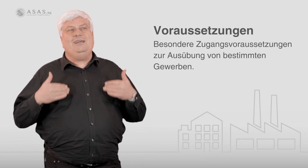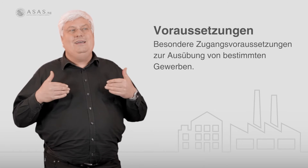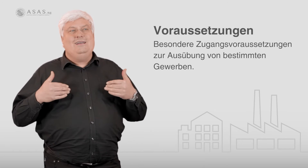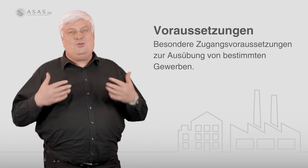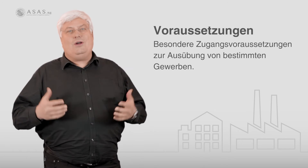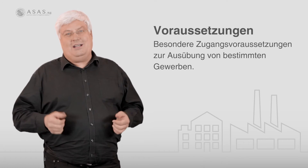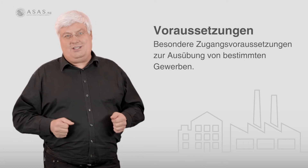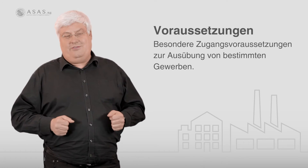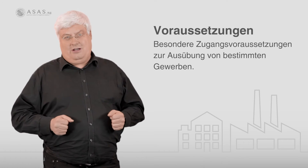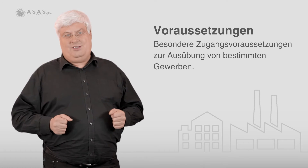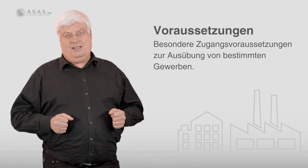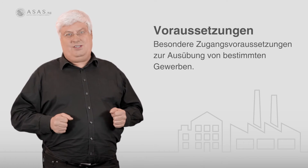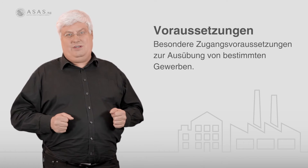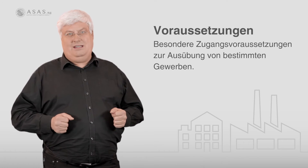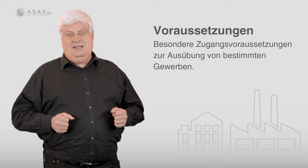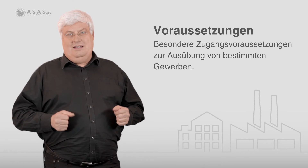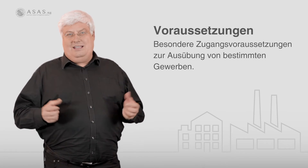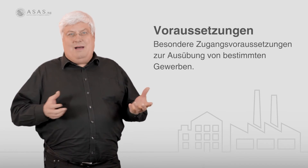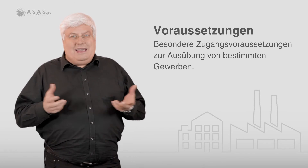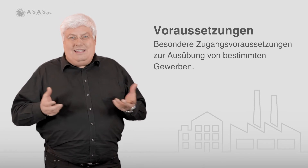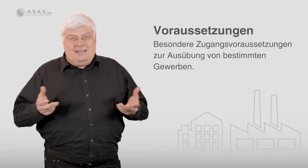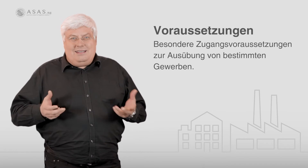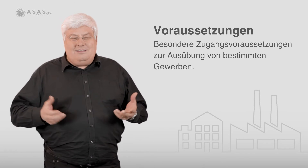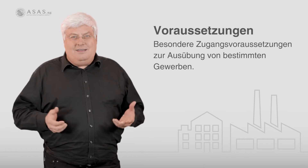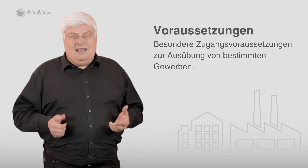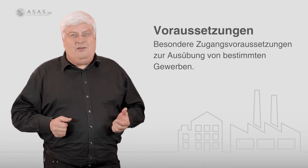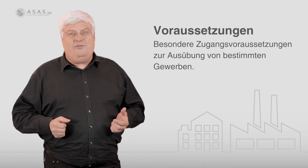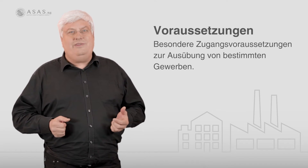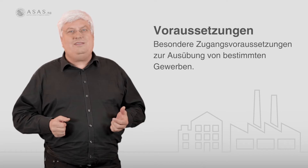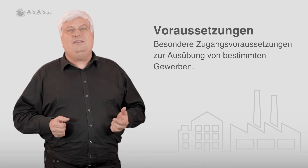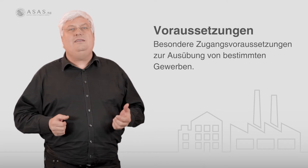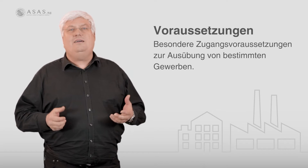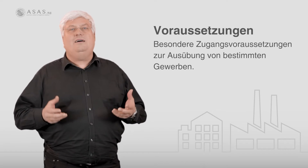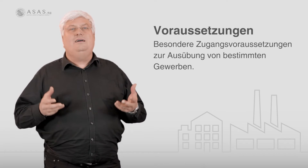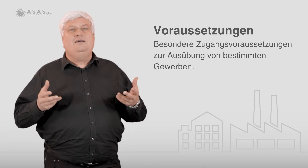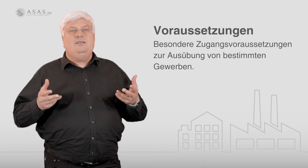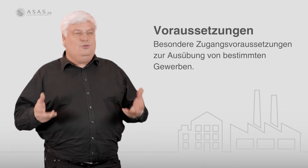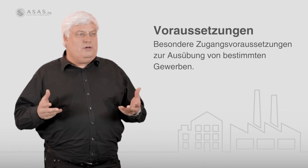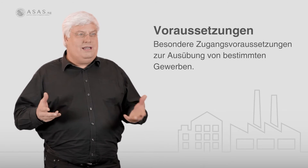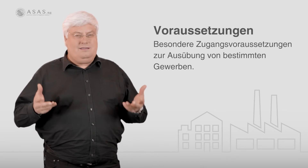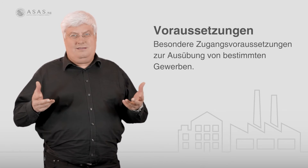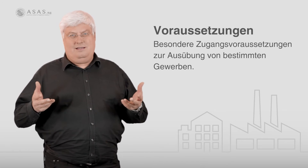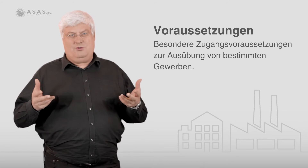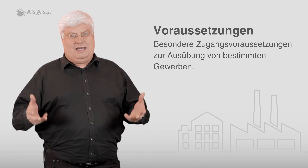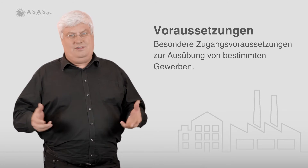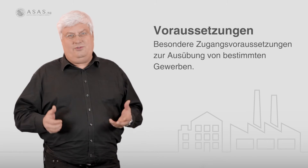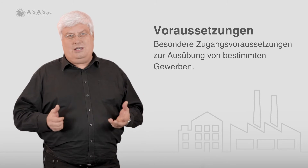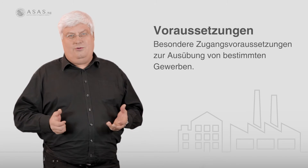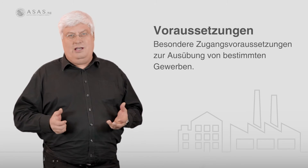Zugangsvoraussetzungen. Es mag Ihnen nicht helfen, wenn Sie in Ihrer Jugend am Strand von Kaorle